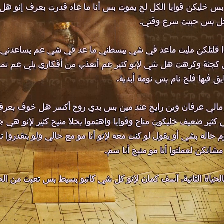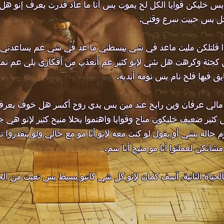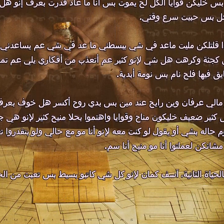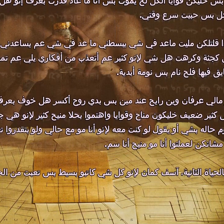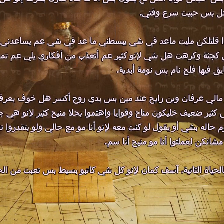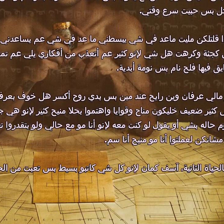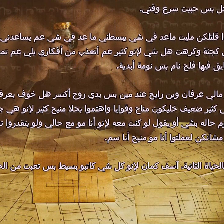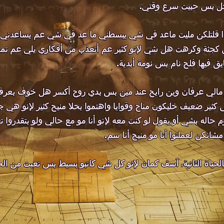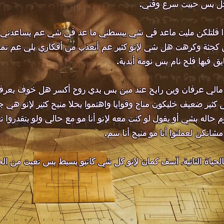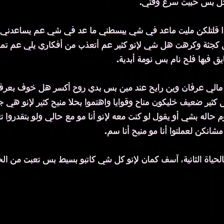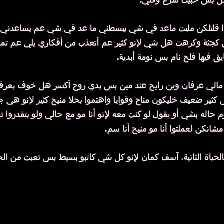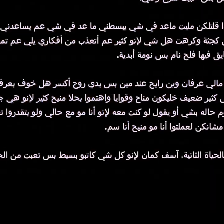ترجمة